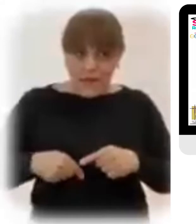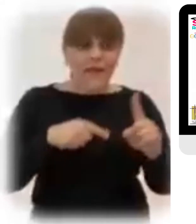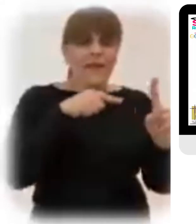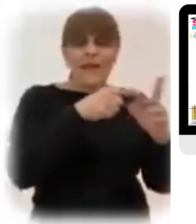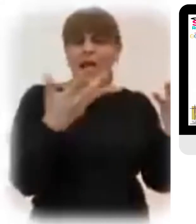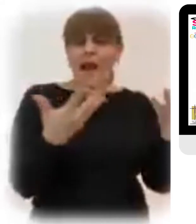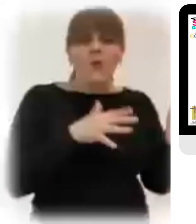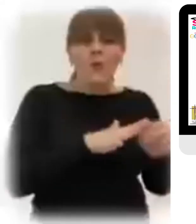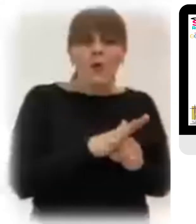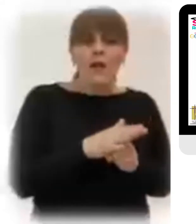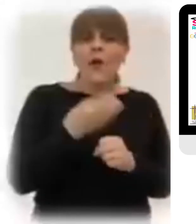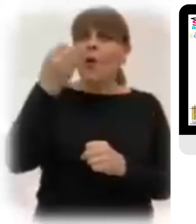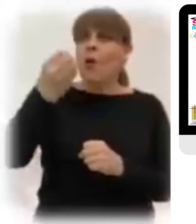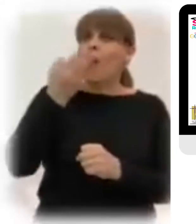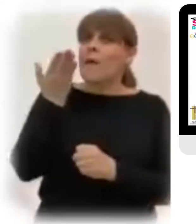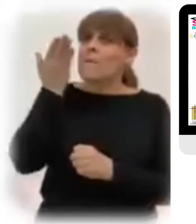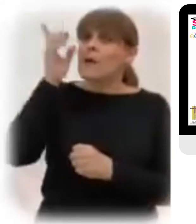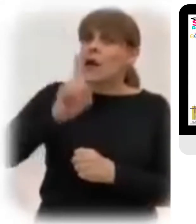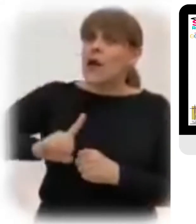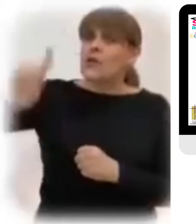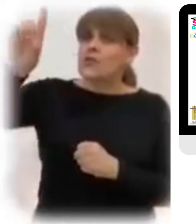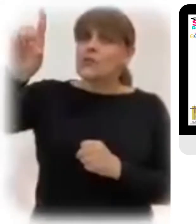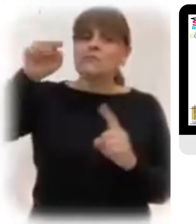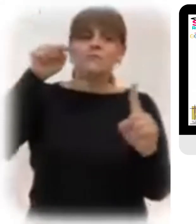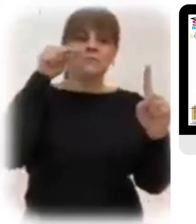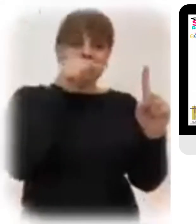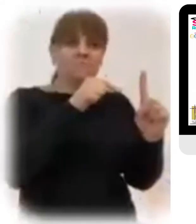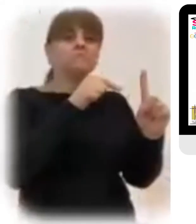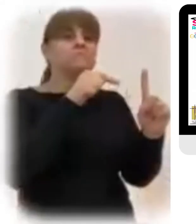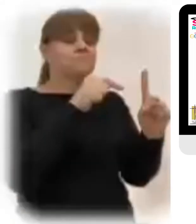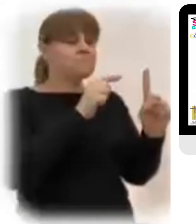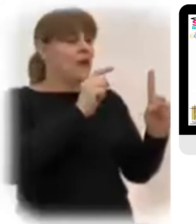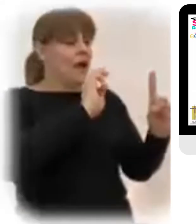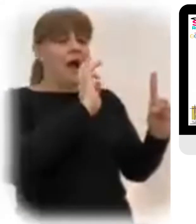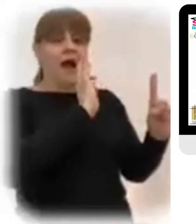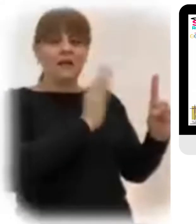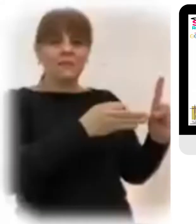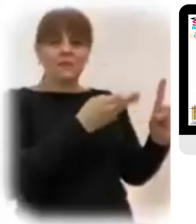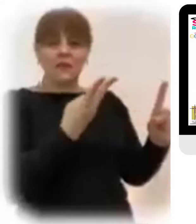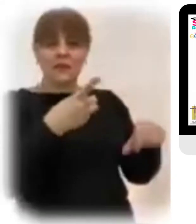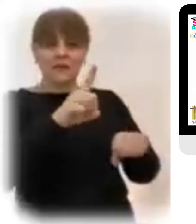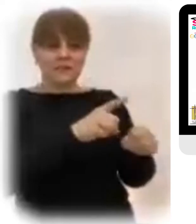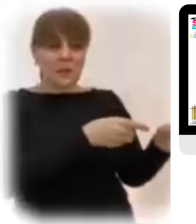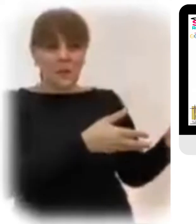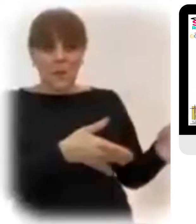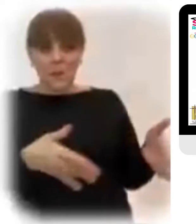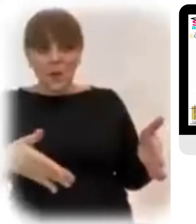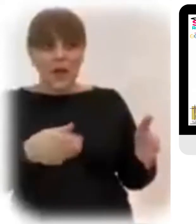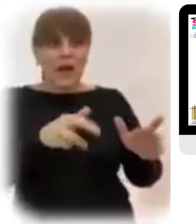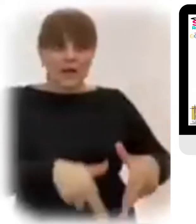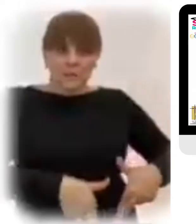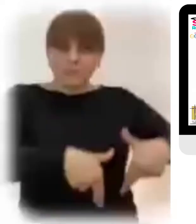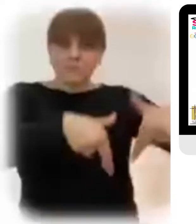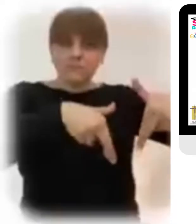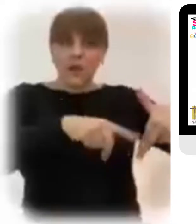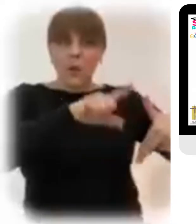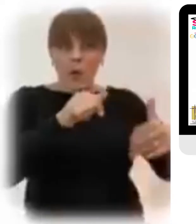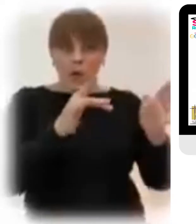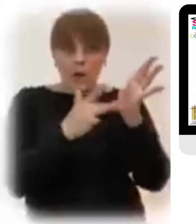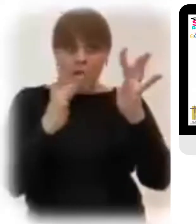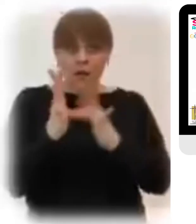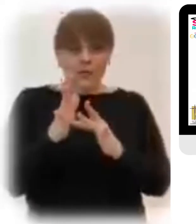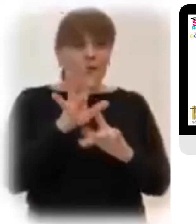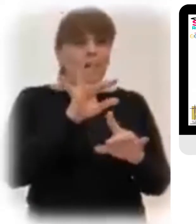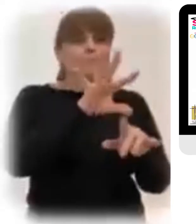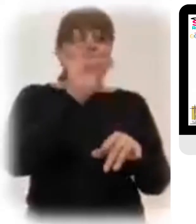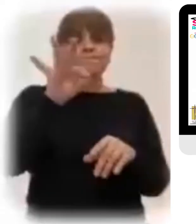Ha invocado a su Padre Y Dios lo ha resucitado al tercer día Y se ha aparecido